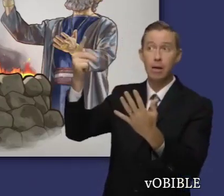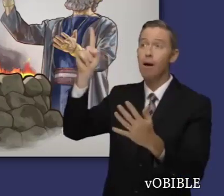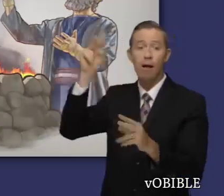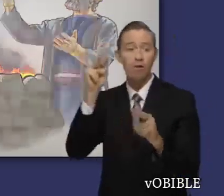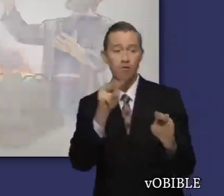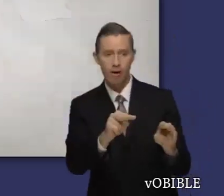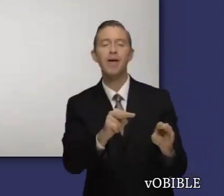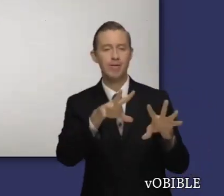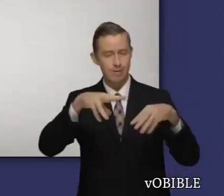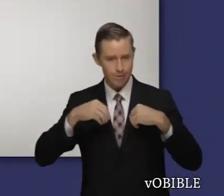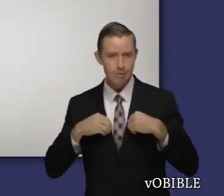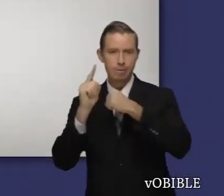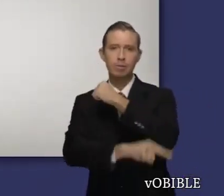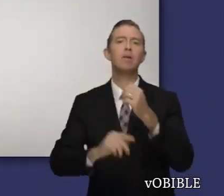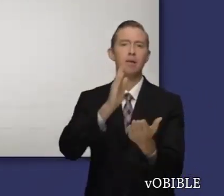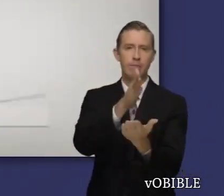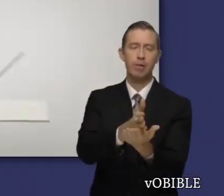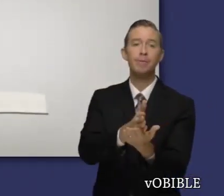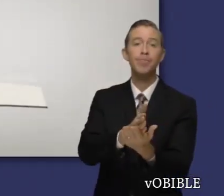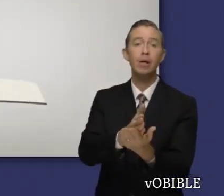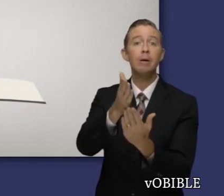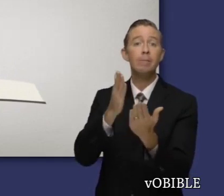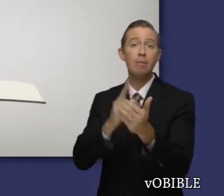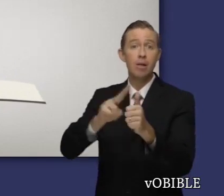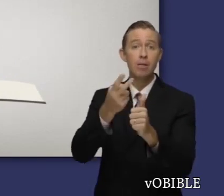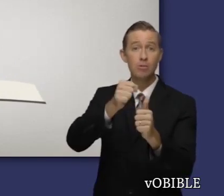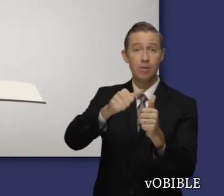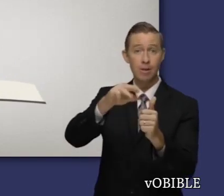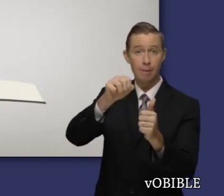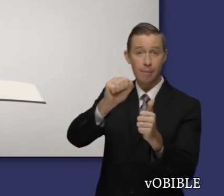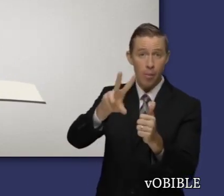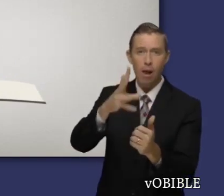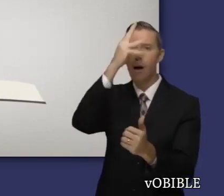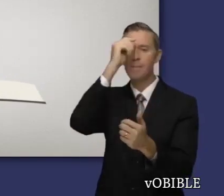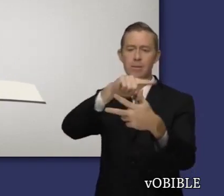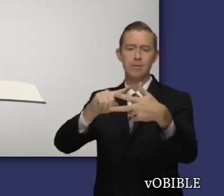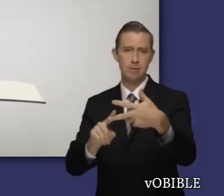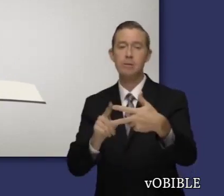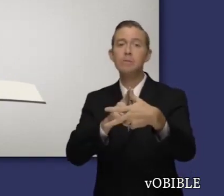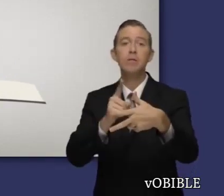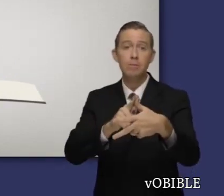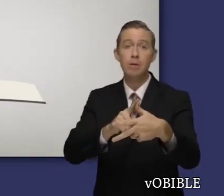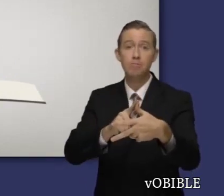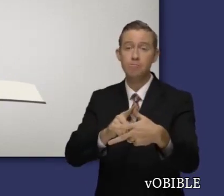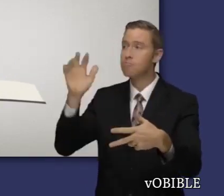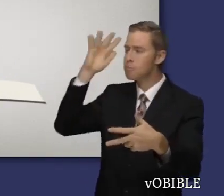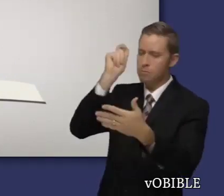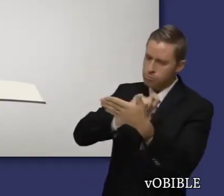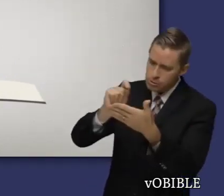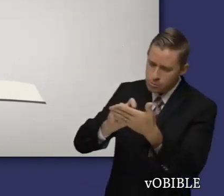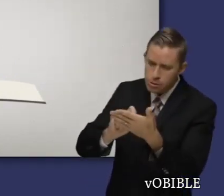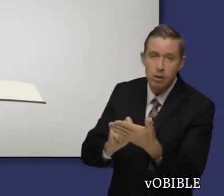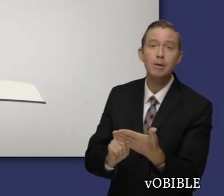contra los israelitas. Cuando lea el segundo libro de Samuel, note la honestidad con la que los profetas de Dios